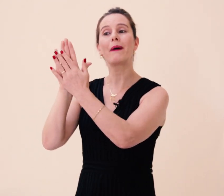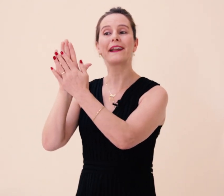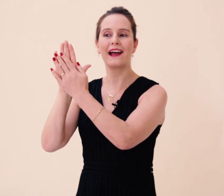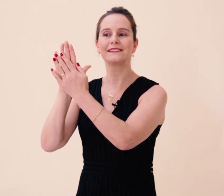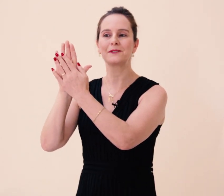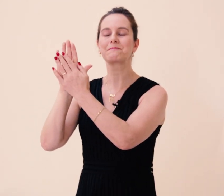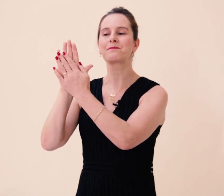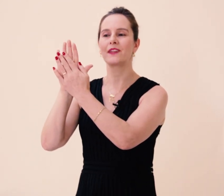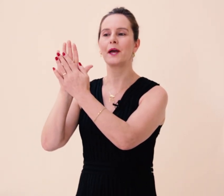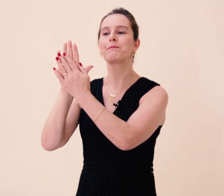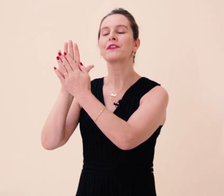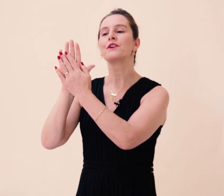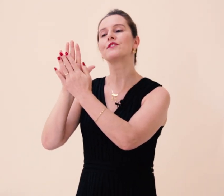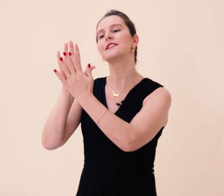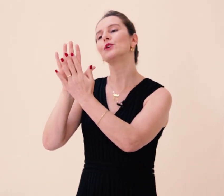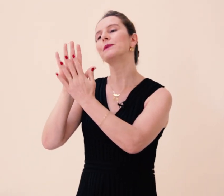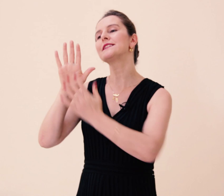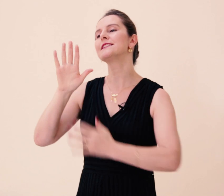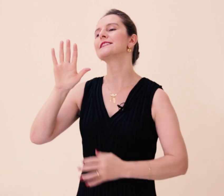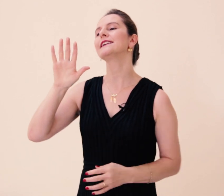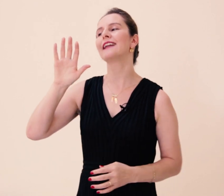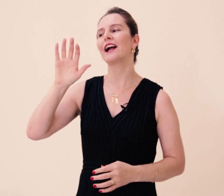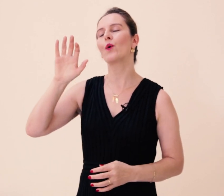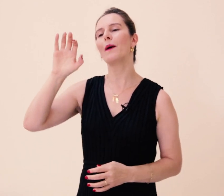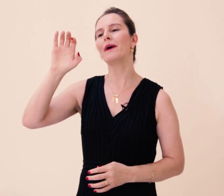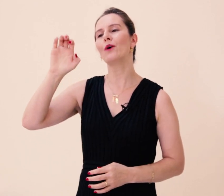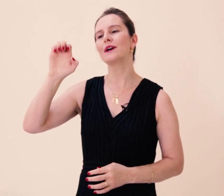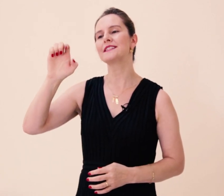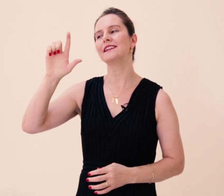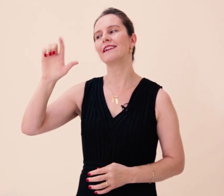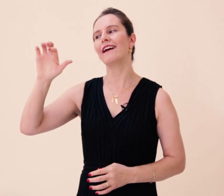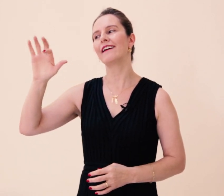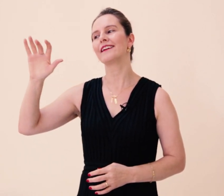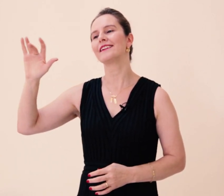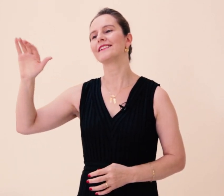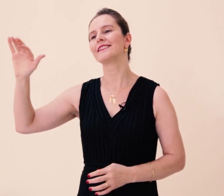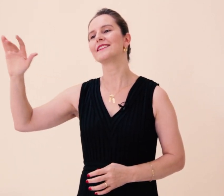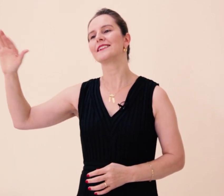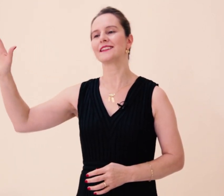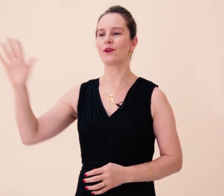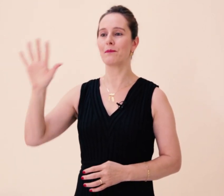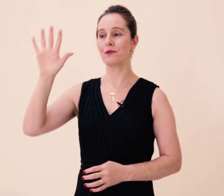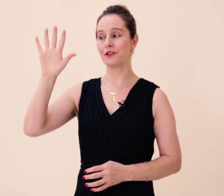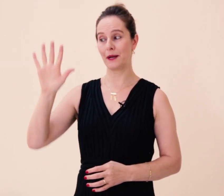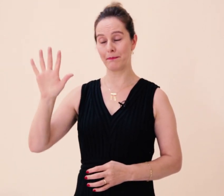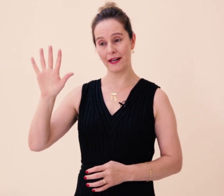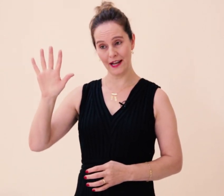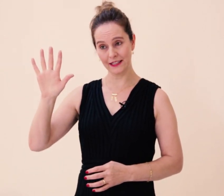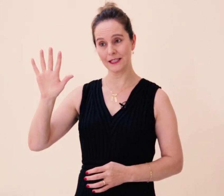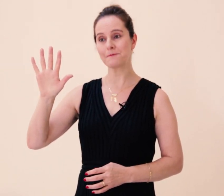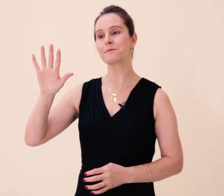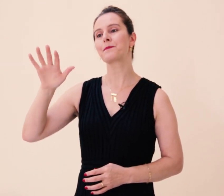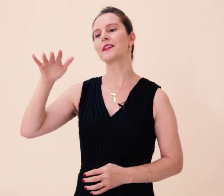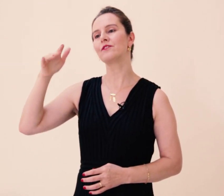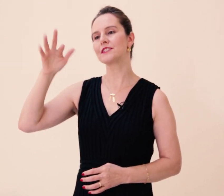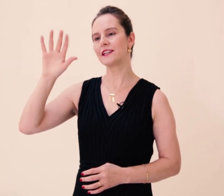parada, né? Você não precisa andar com a mão assim, né? Então a mão fica parada e você